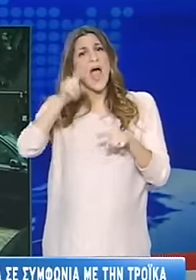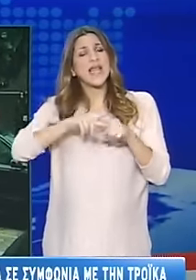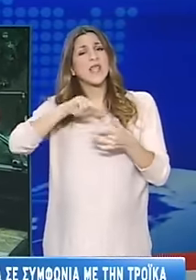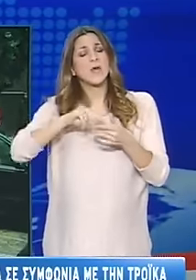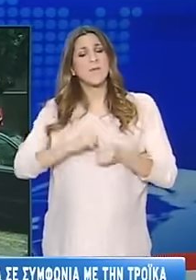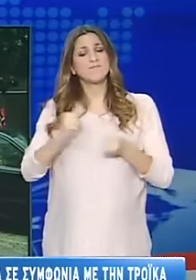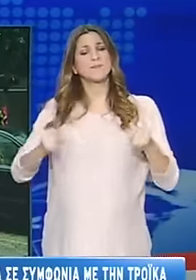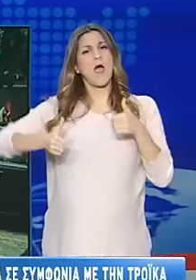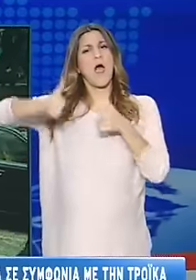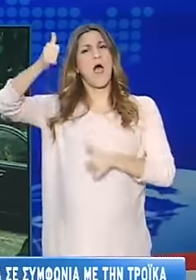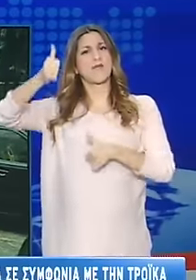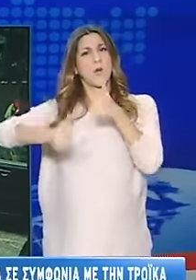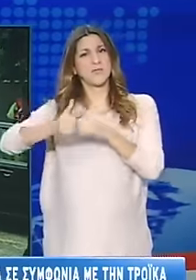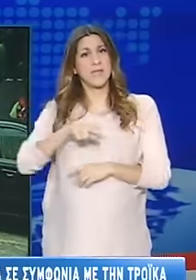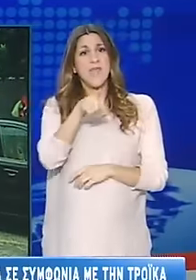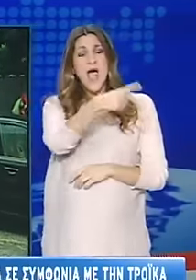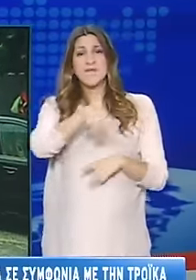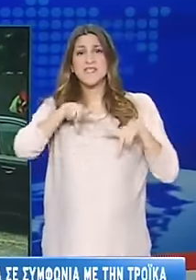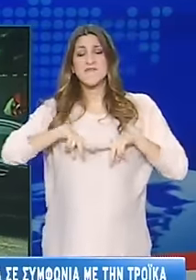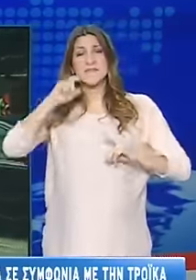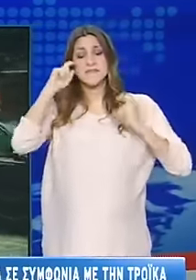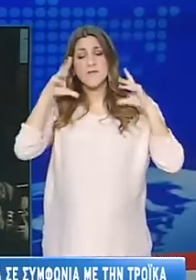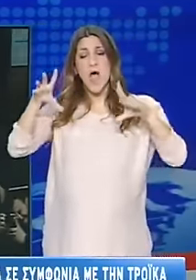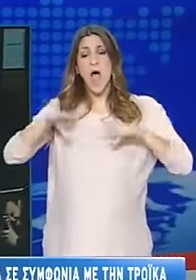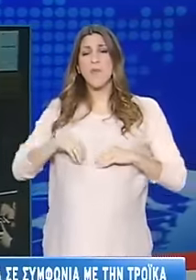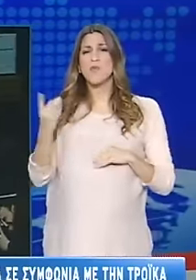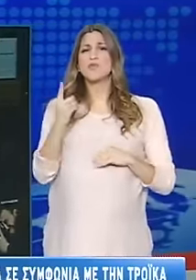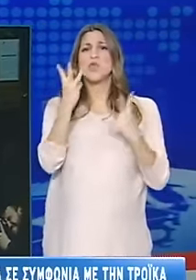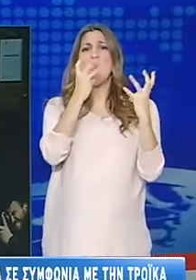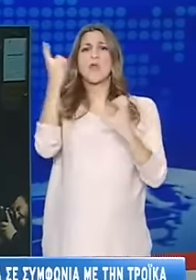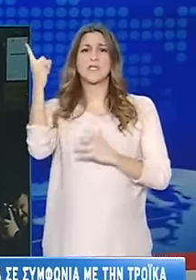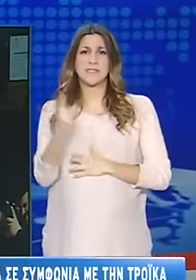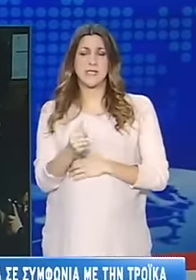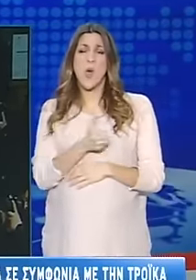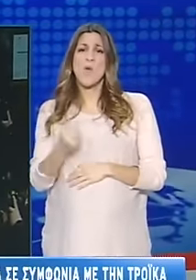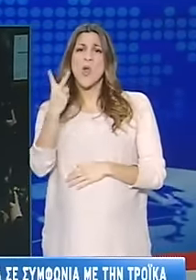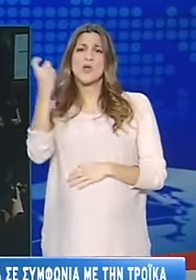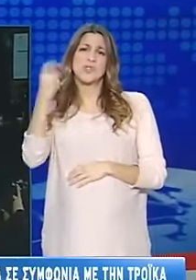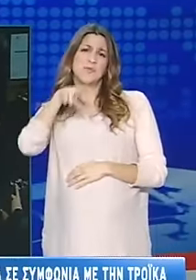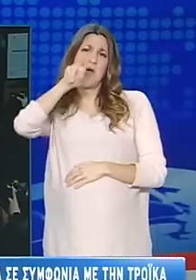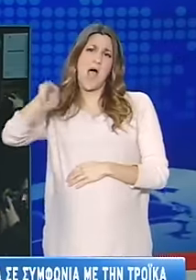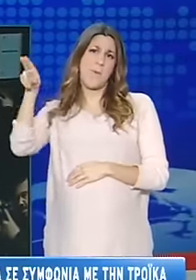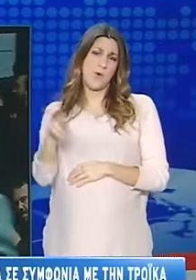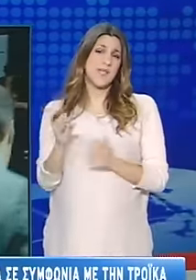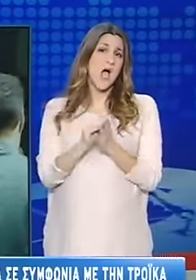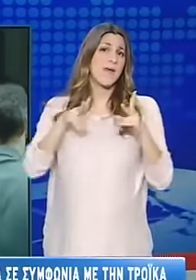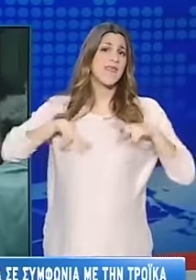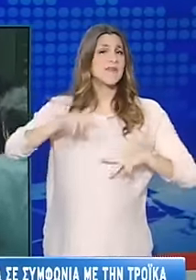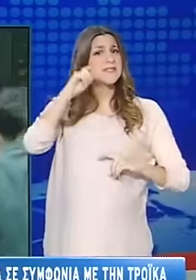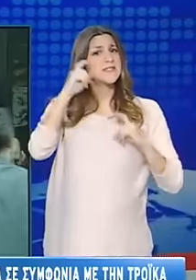για την ενίσχυση της ανταγωνιστικότητας της ελληνικής οικονομίας, ενώ προτύφεται να παρουσιάσει και μεταρρυθμιστικά μέτρα εκτός των προτάσεων του